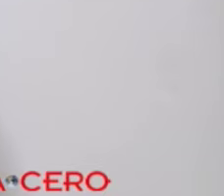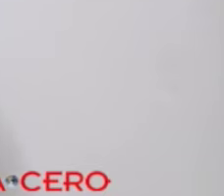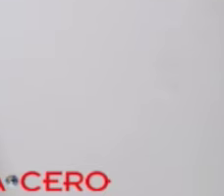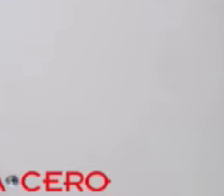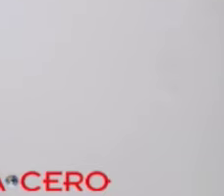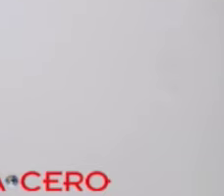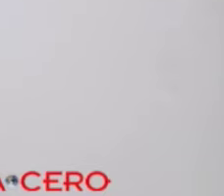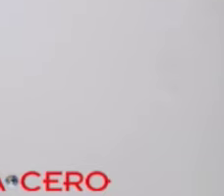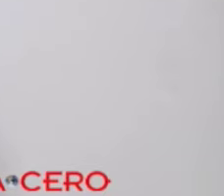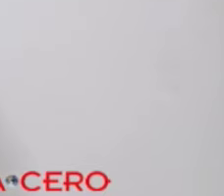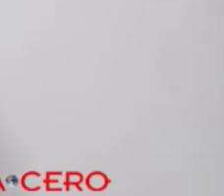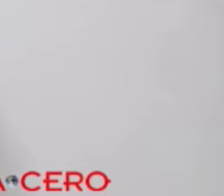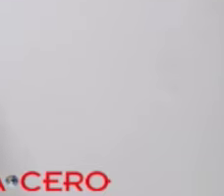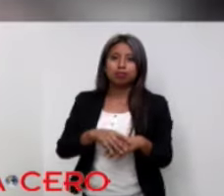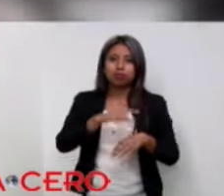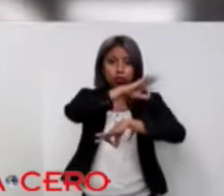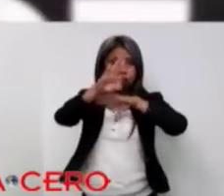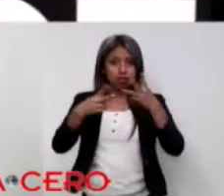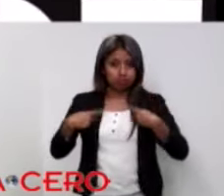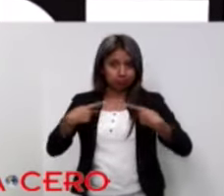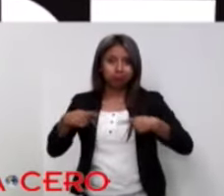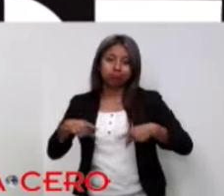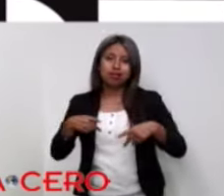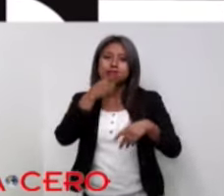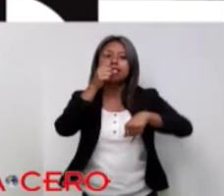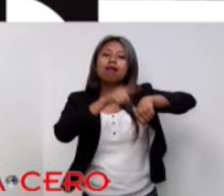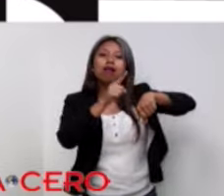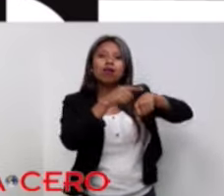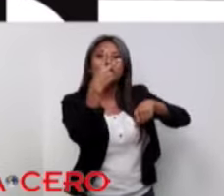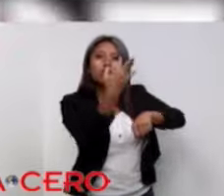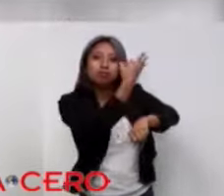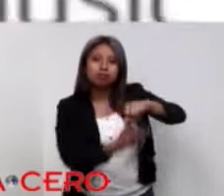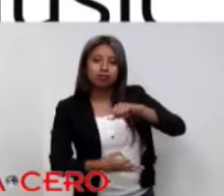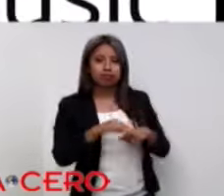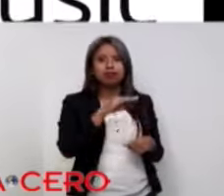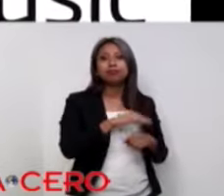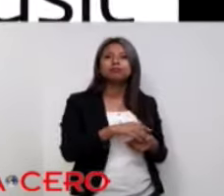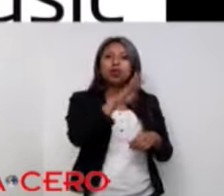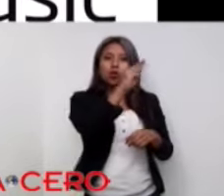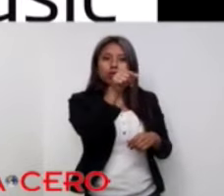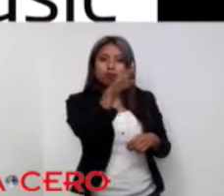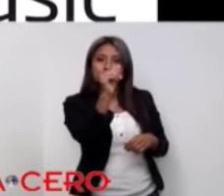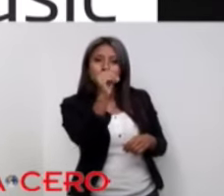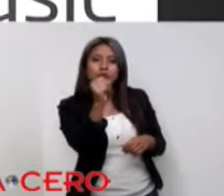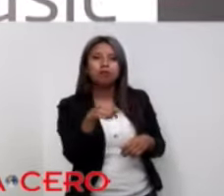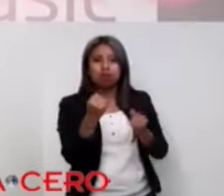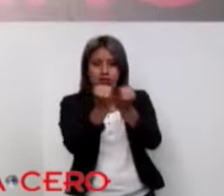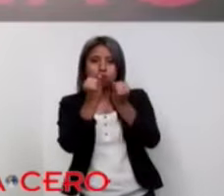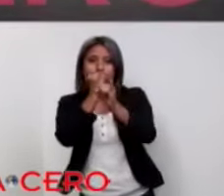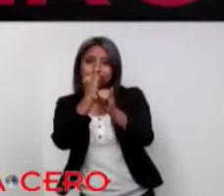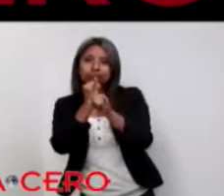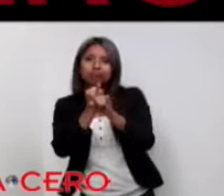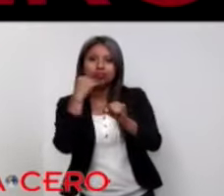accesibilidad e inclusión para todos. En el noticiero La Voz a las 2 de la tarde, en MassMusic90.9